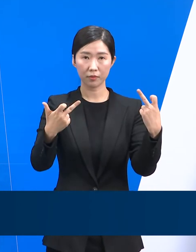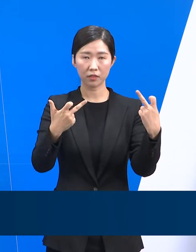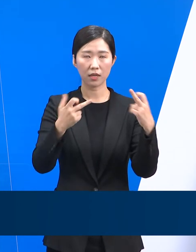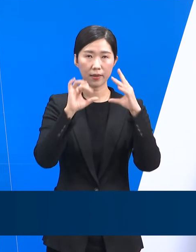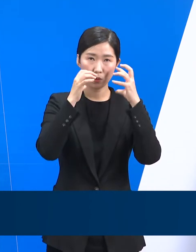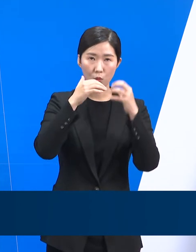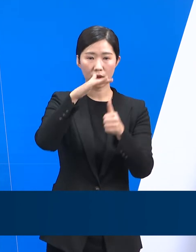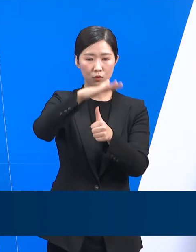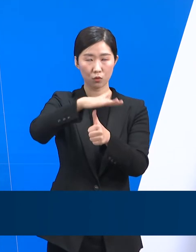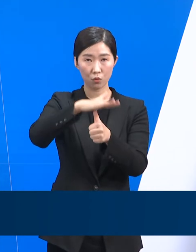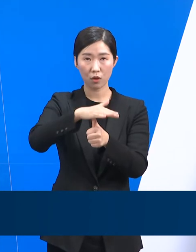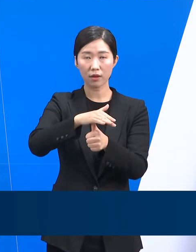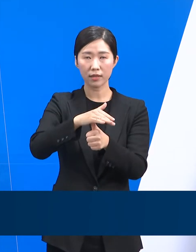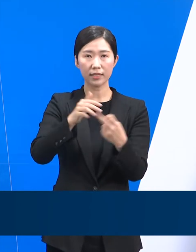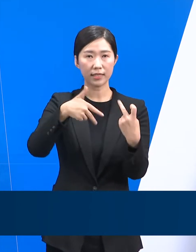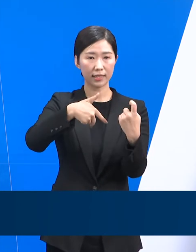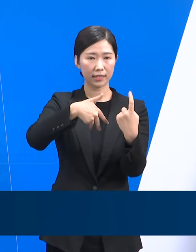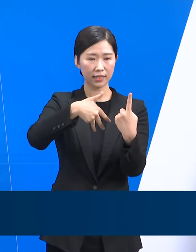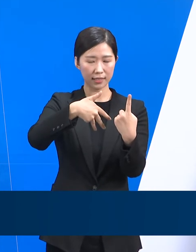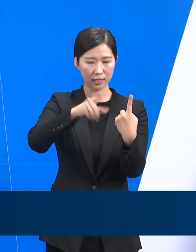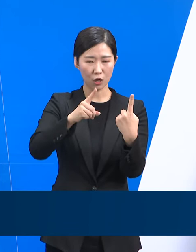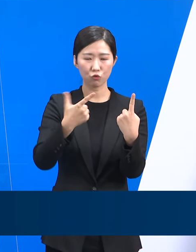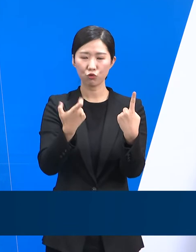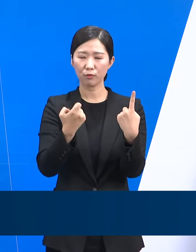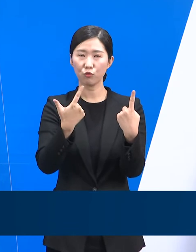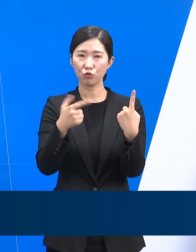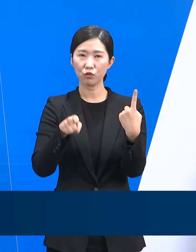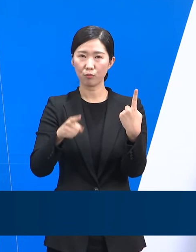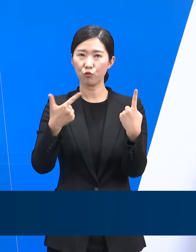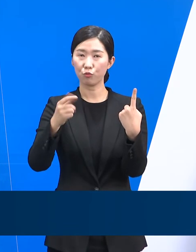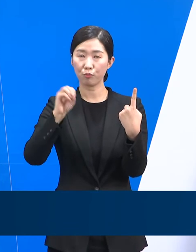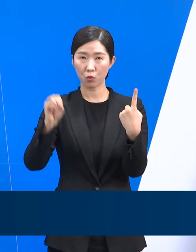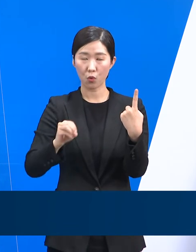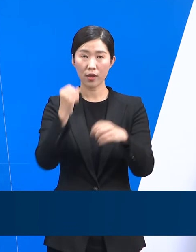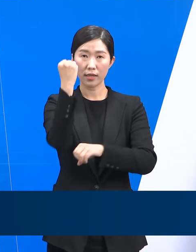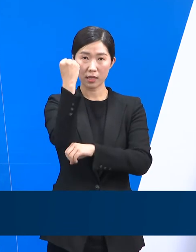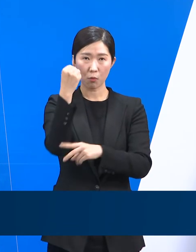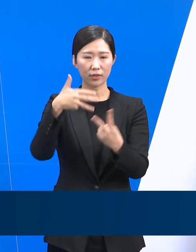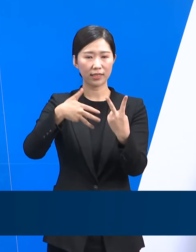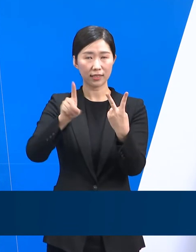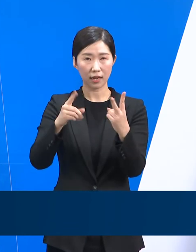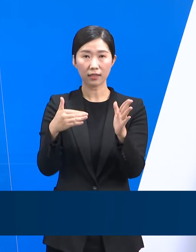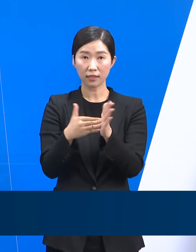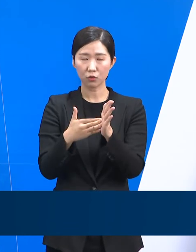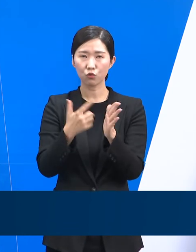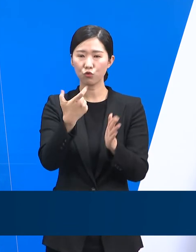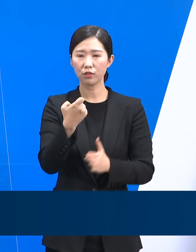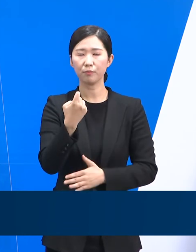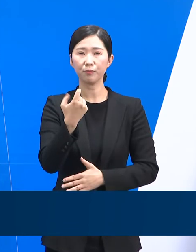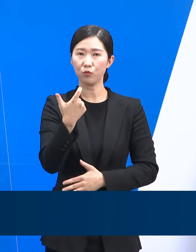1차 접종률은 66.6%이며 기본접종 완료율은 63.2%입니다.